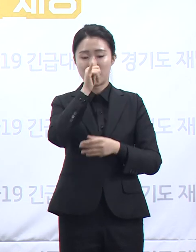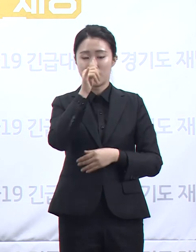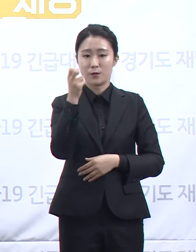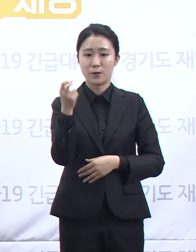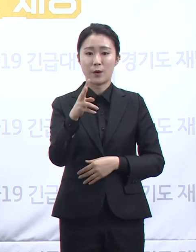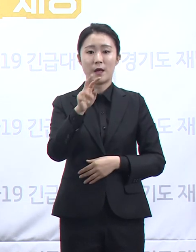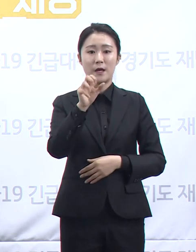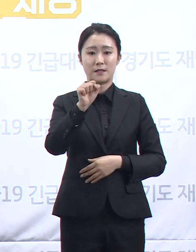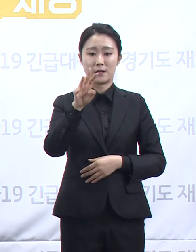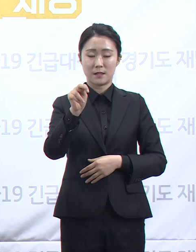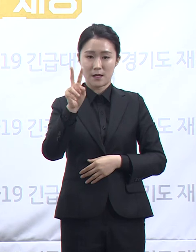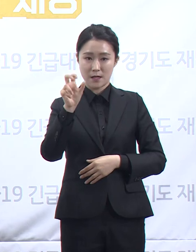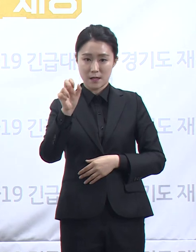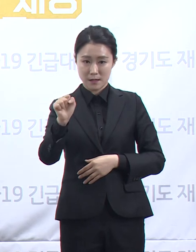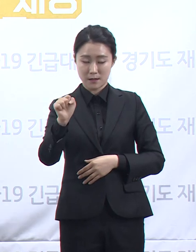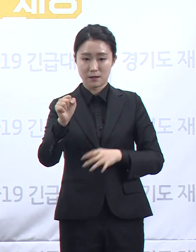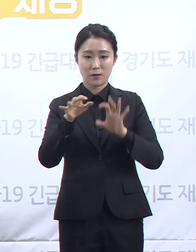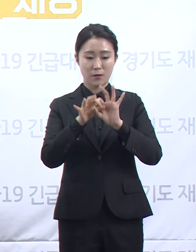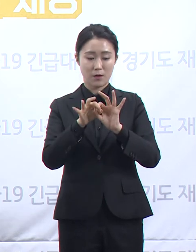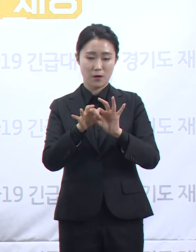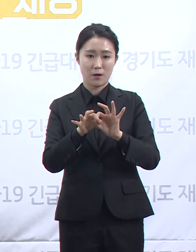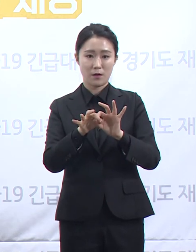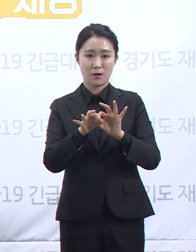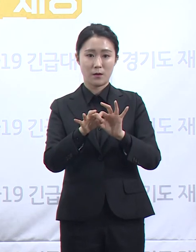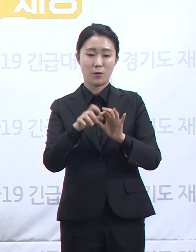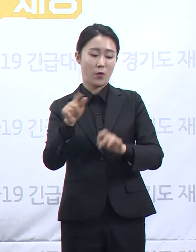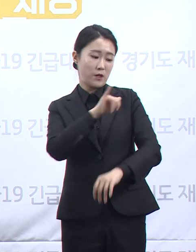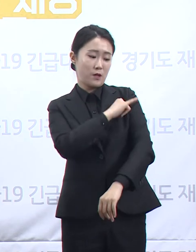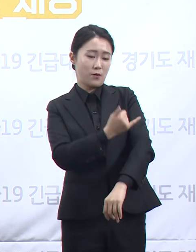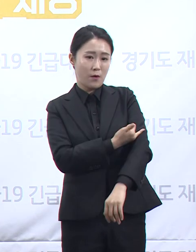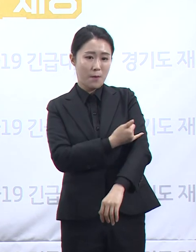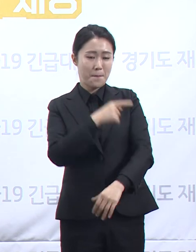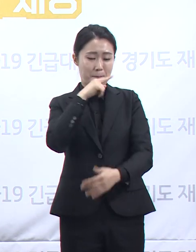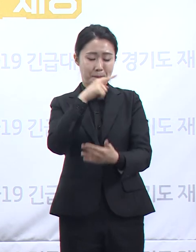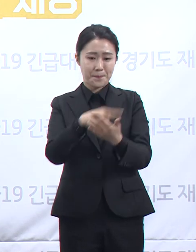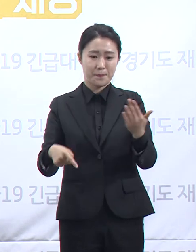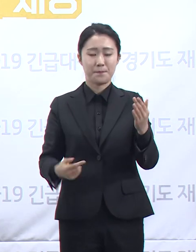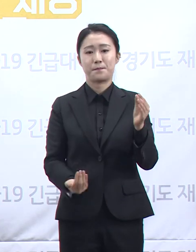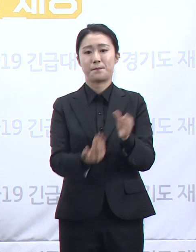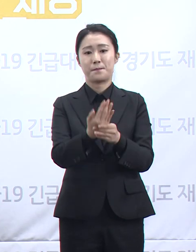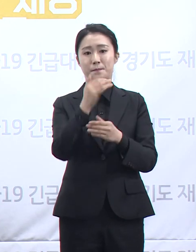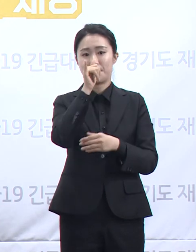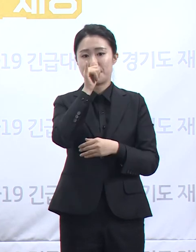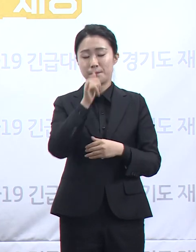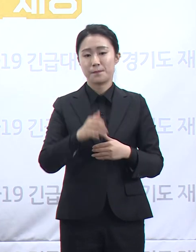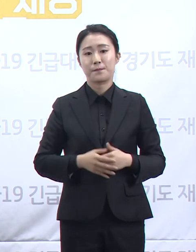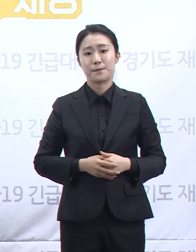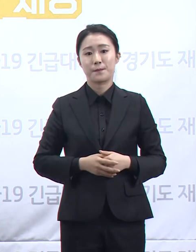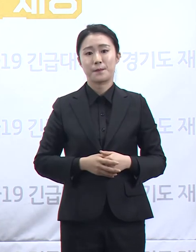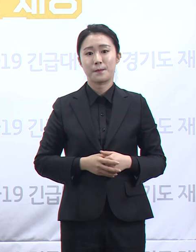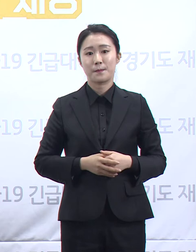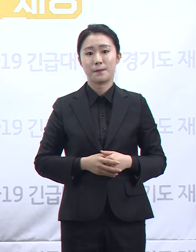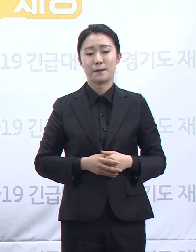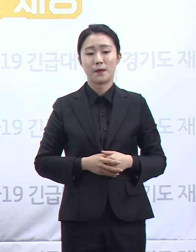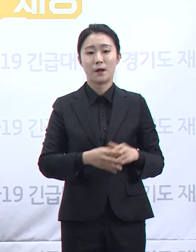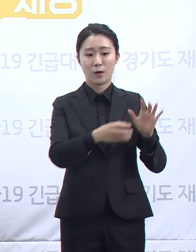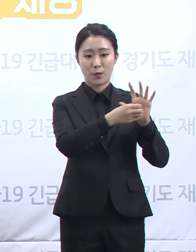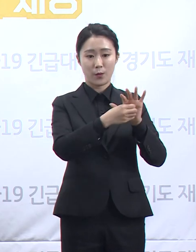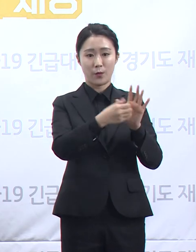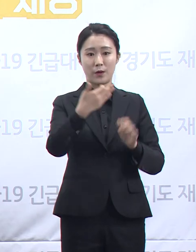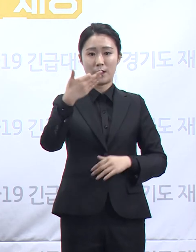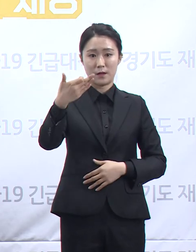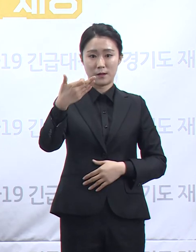인권침해적 문제가 확대되거나 재생산되는 경우도 있습니다. 경기도는 지난 15일 코로나19 성소수자